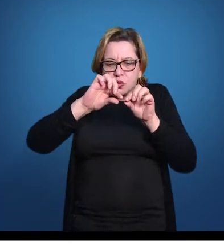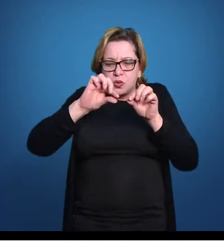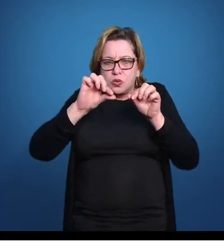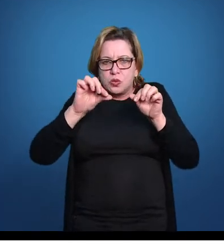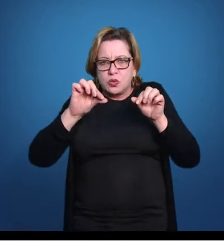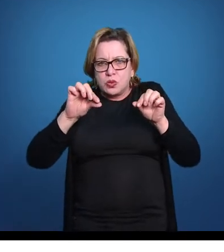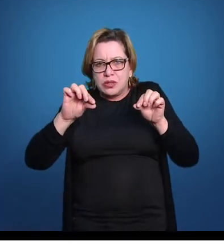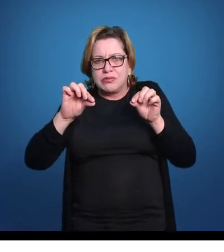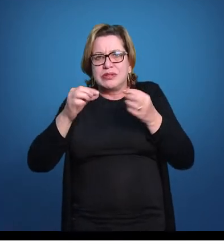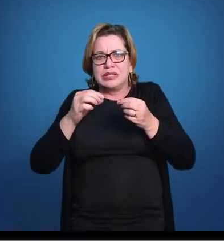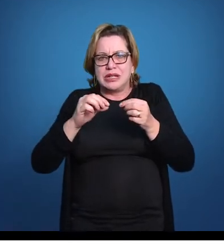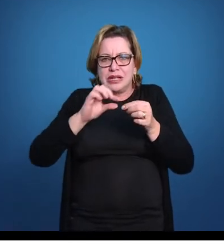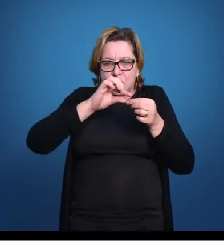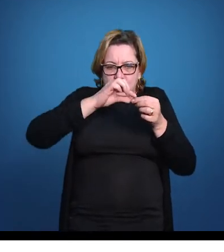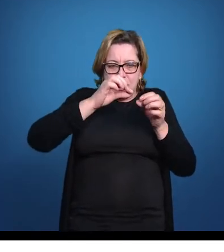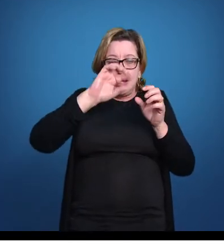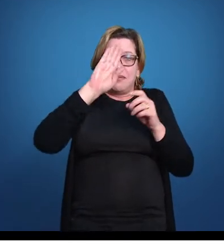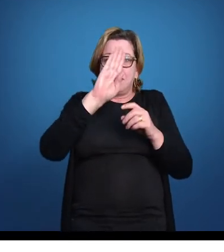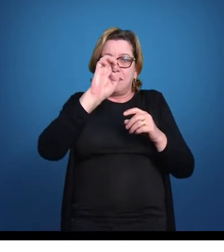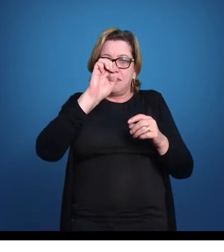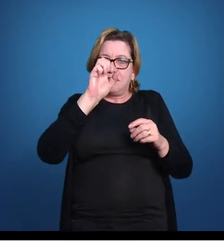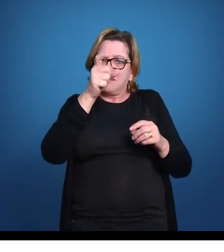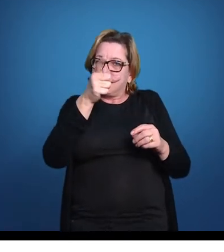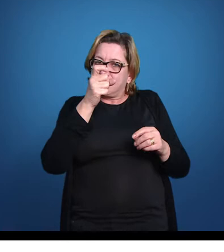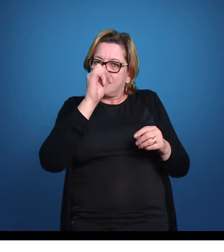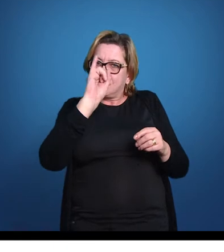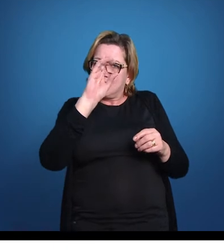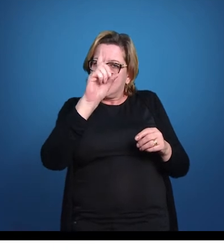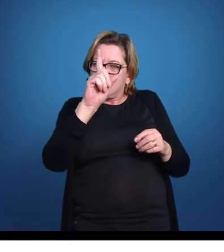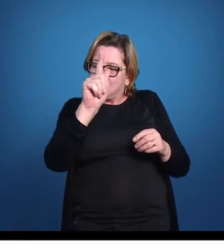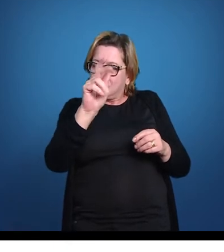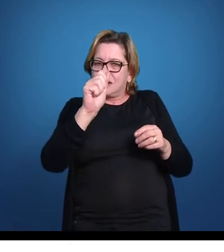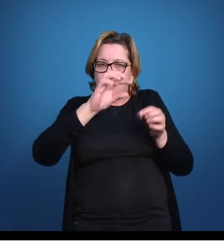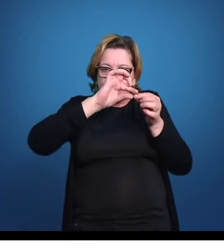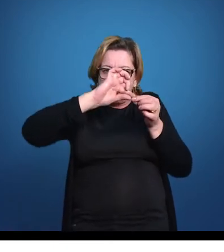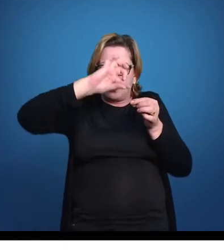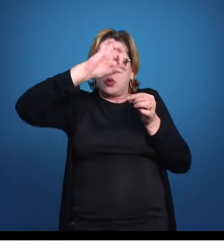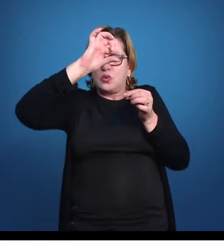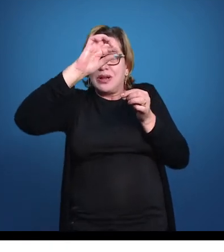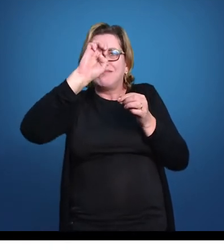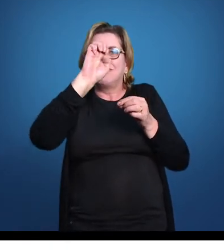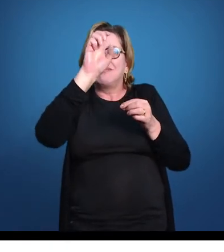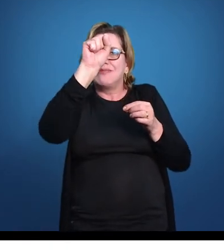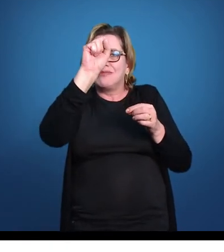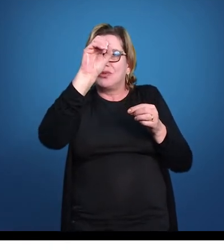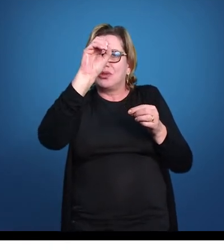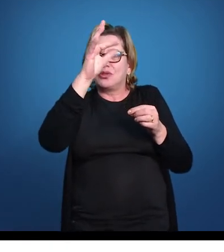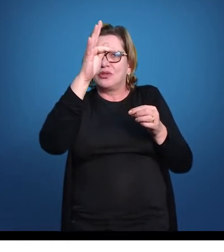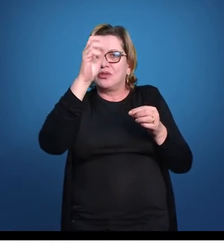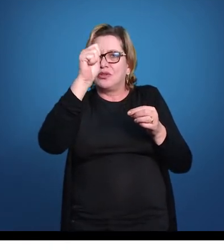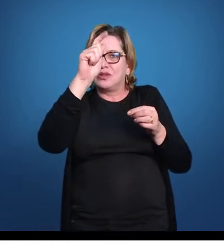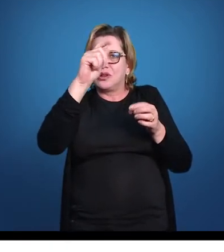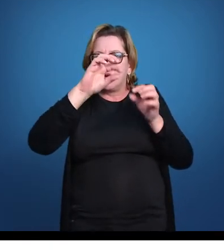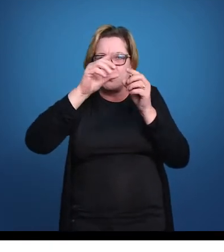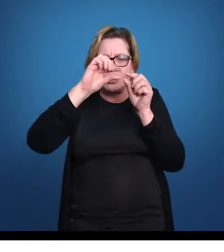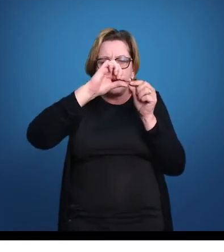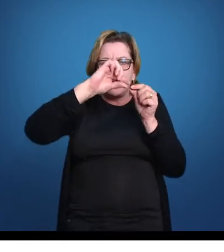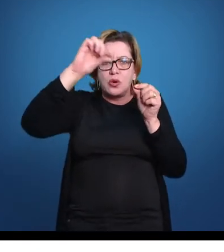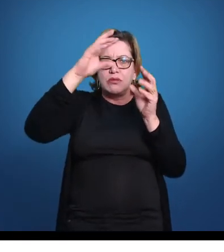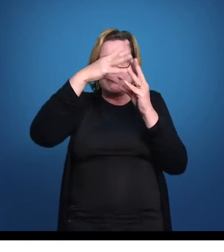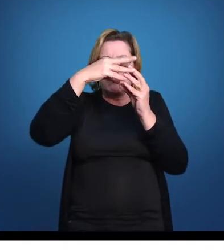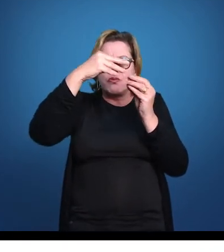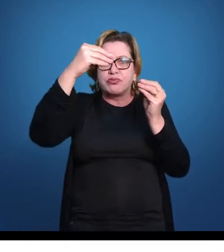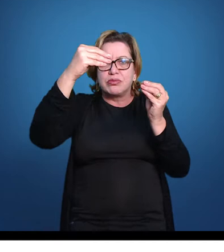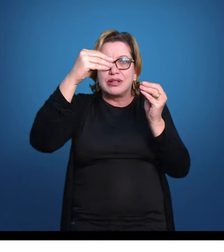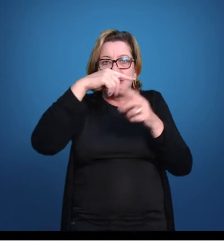que liga a bexiga natatória ao esôfago, ele desaparece e a bexiga fica isolada. Então, a maior parte